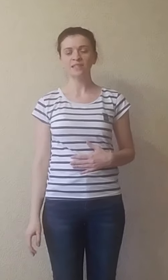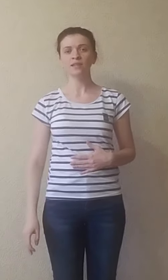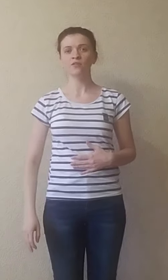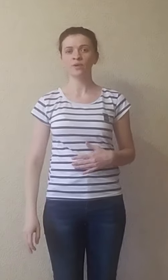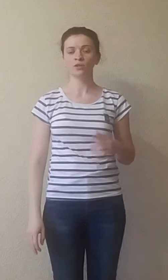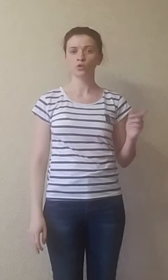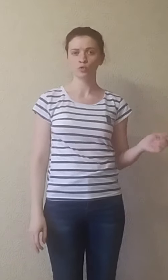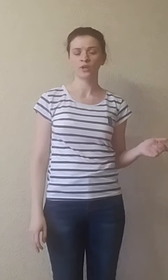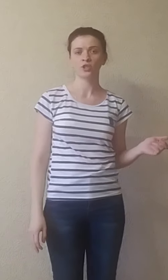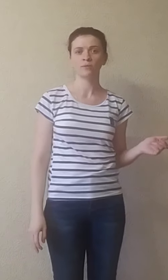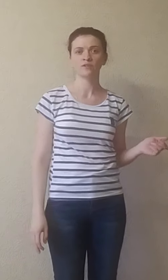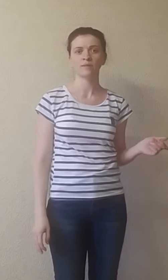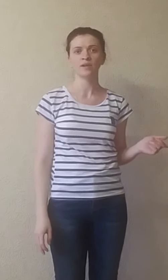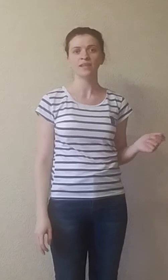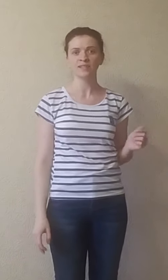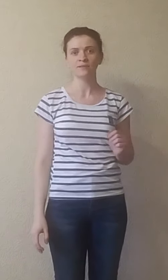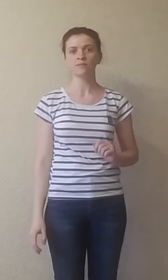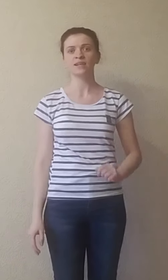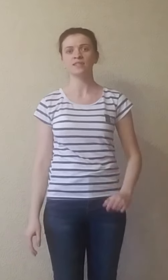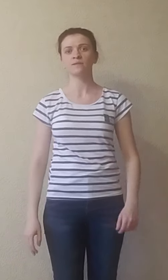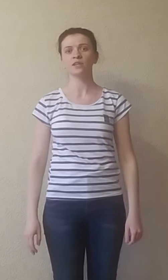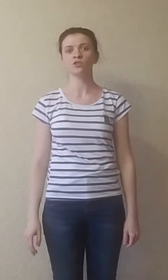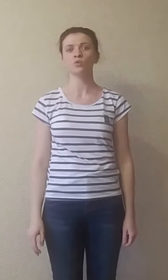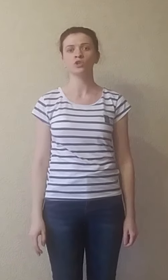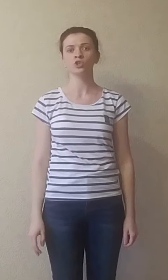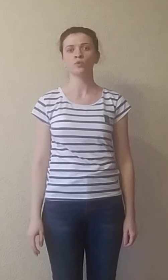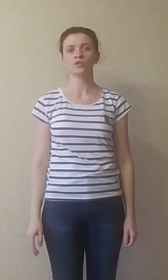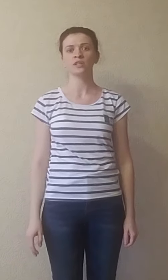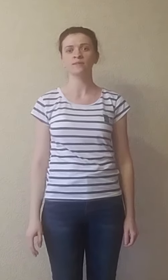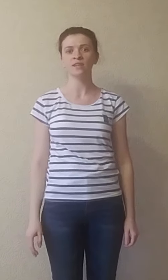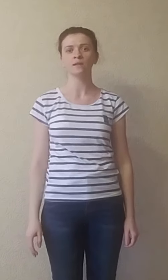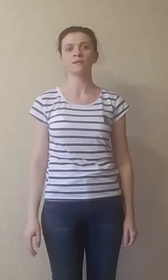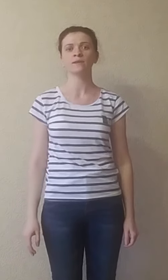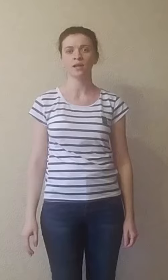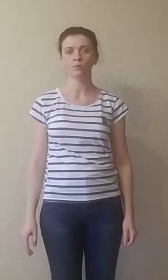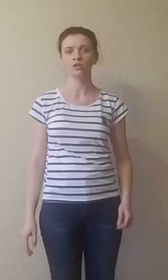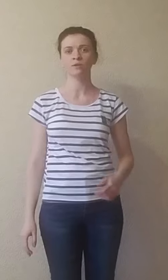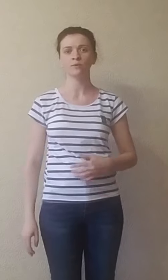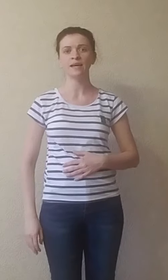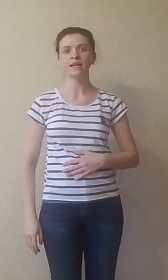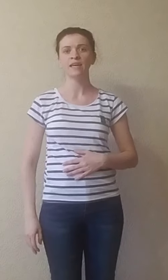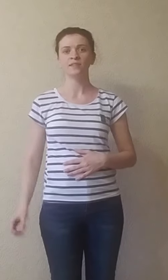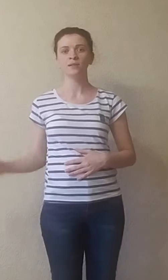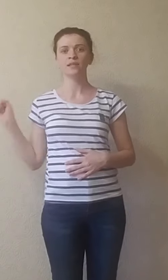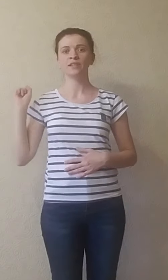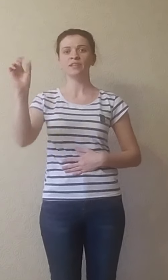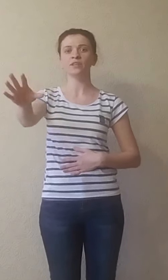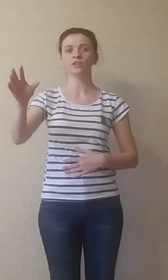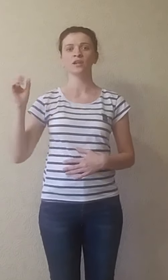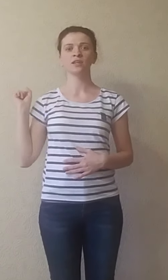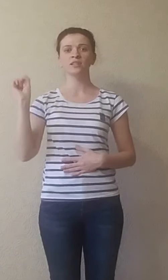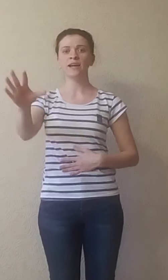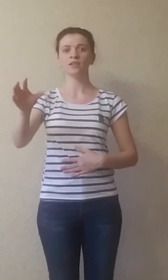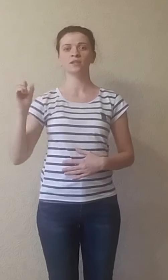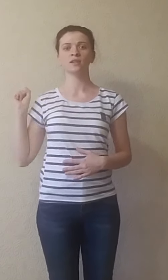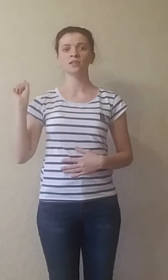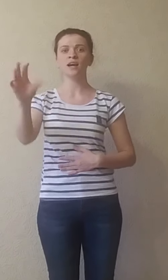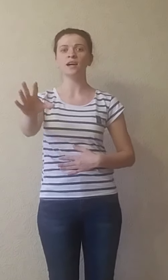в предыдущем упражнении мы с вами резко выбрасывали звук из животика, выталкивали, как будто бы его, да, делали хих, хех, хах,